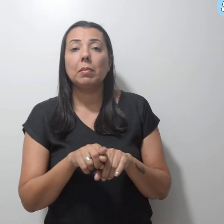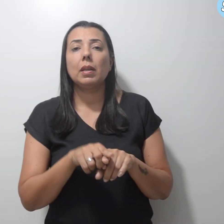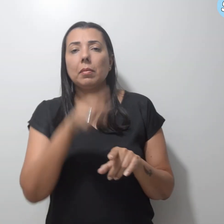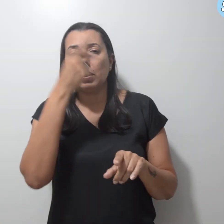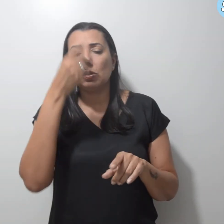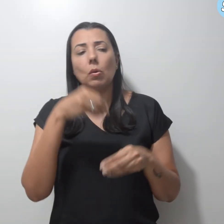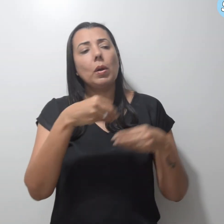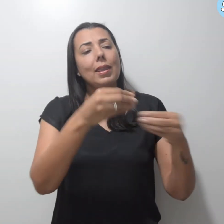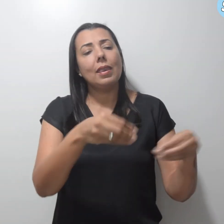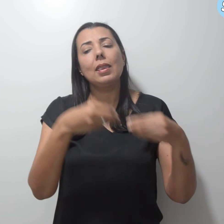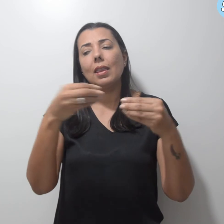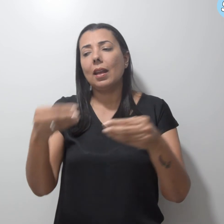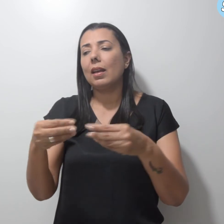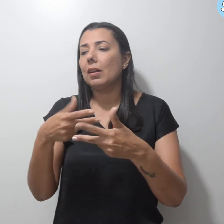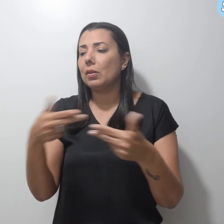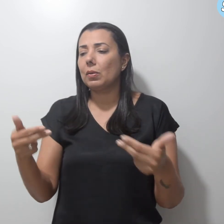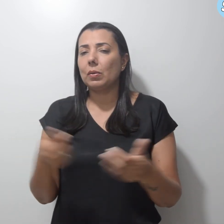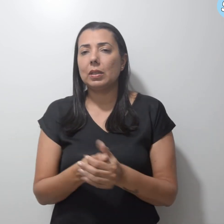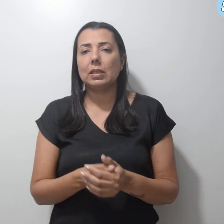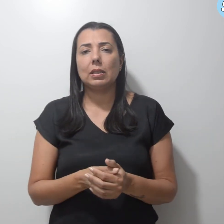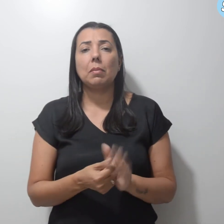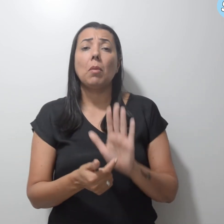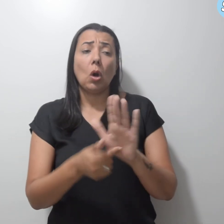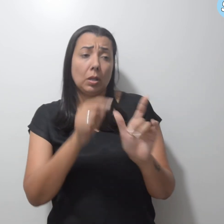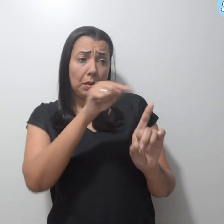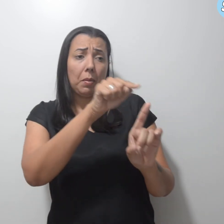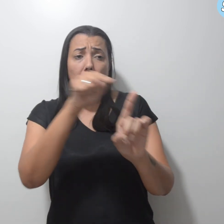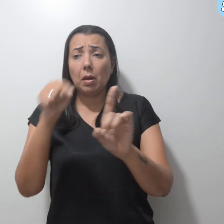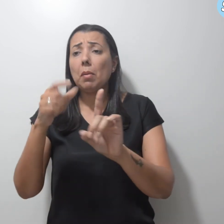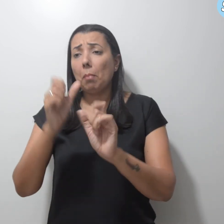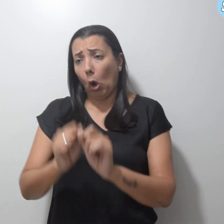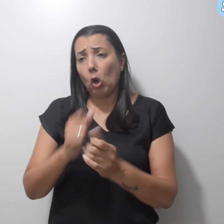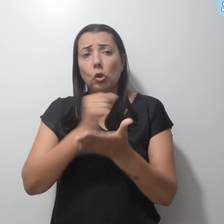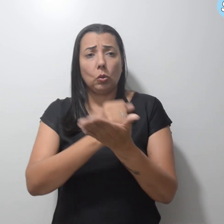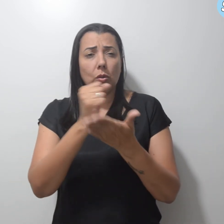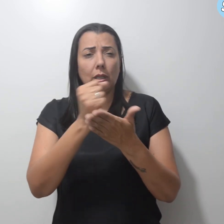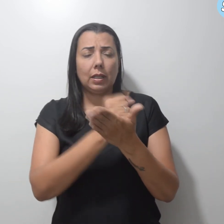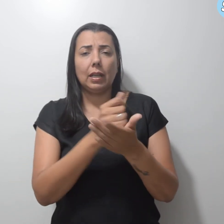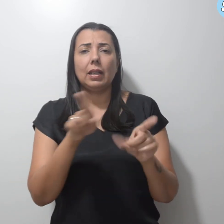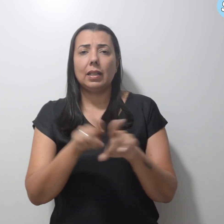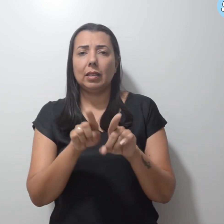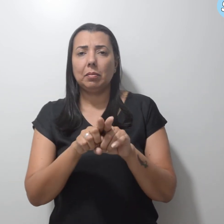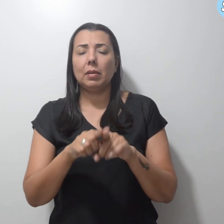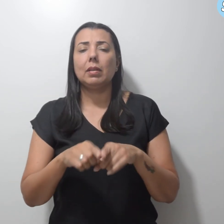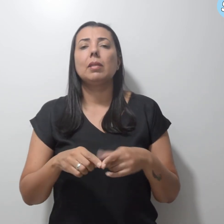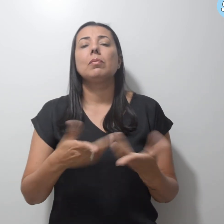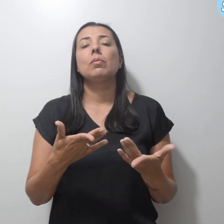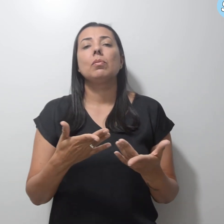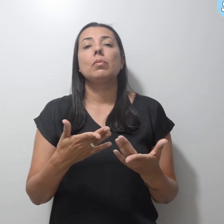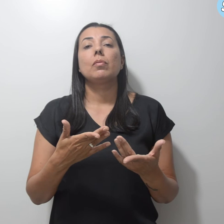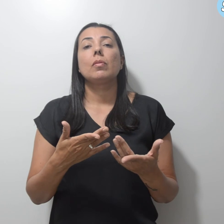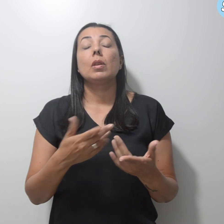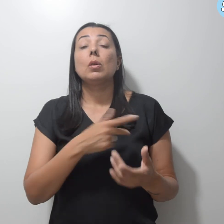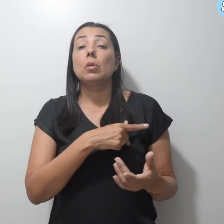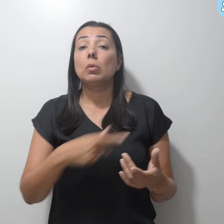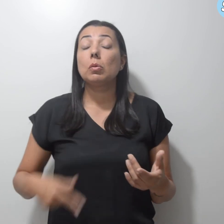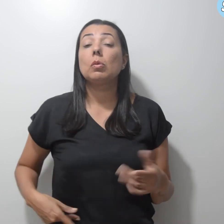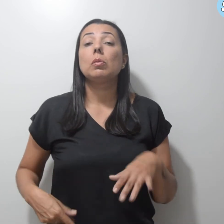político, as indicações, o loteamento político dos cargos públicos e a instituição das